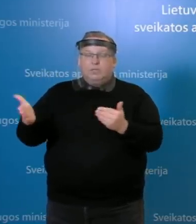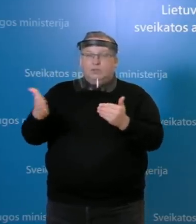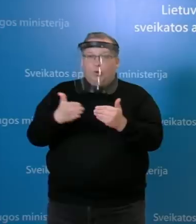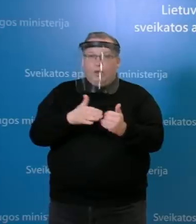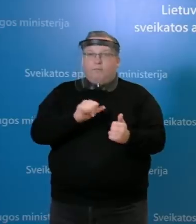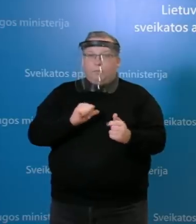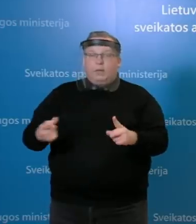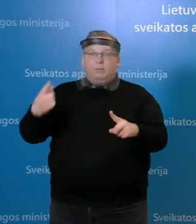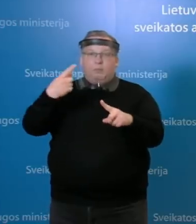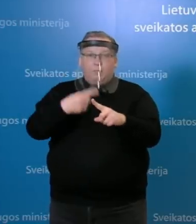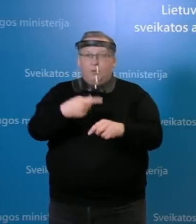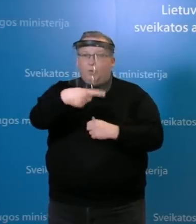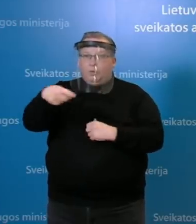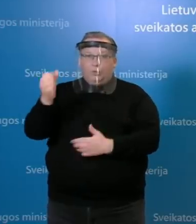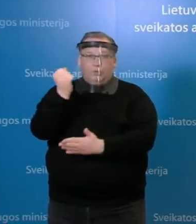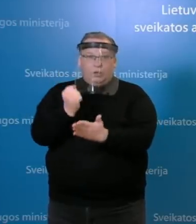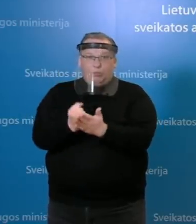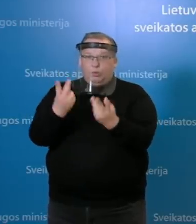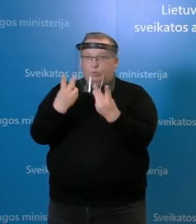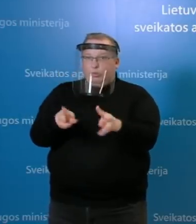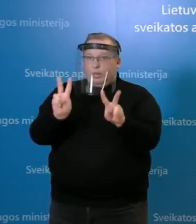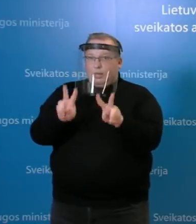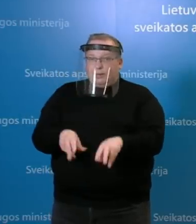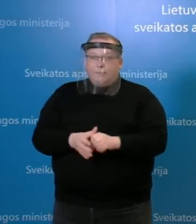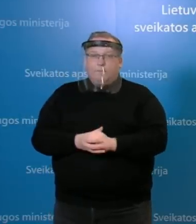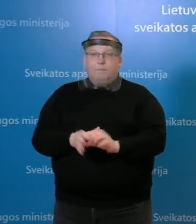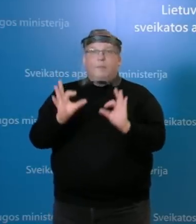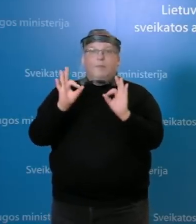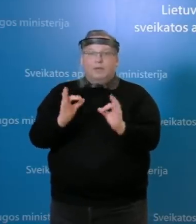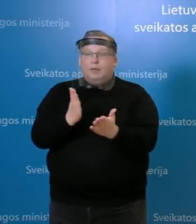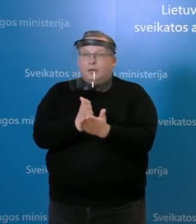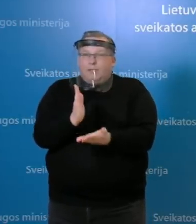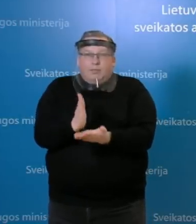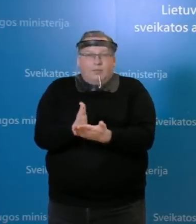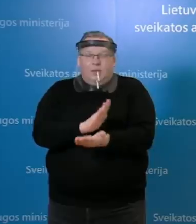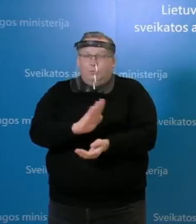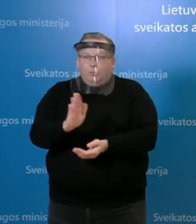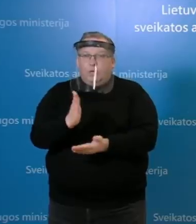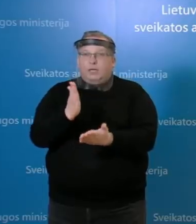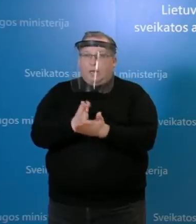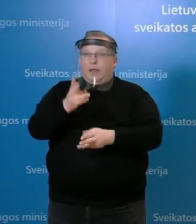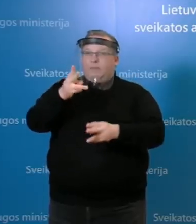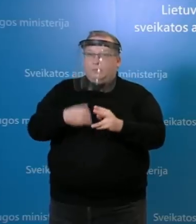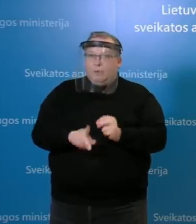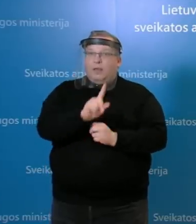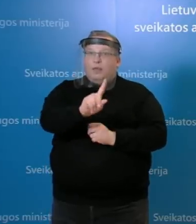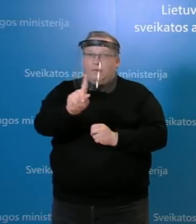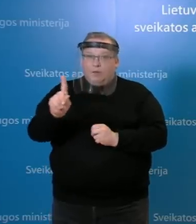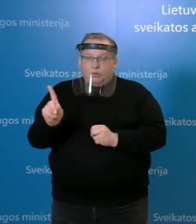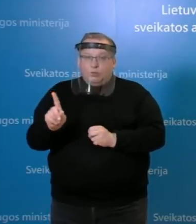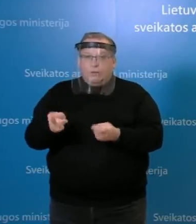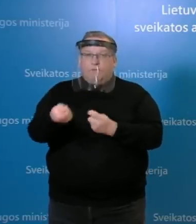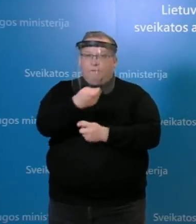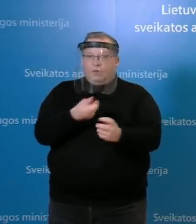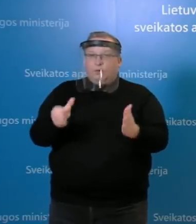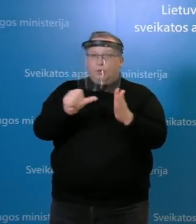patildomai izoliuoti kitų darbuotojų ir nereikia, tai tikrai yra nebūtina, na, aišku, tai yra apsisprendimas kiekvienos, tai yra verslo